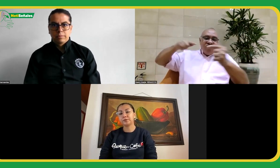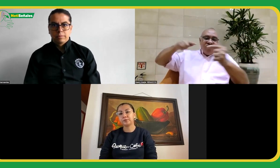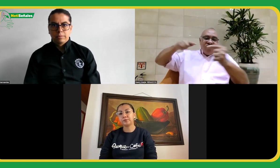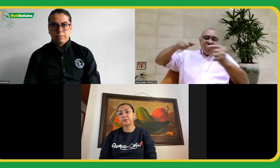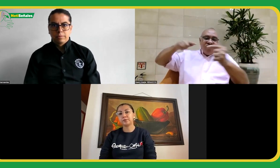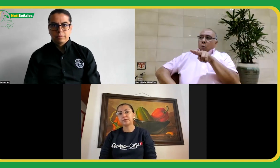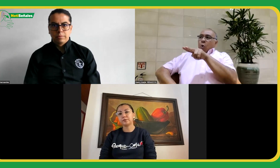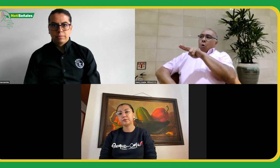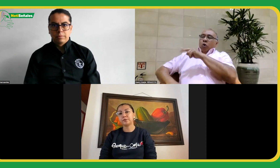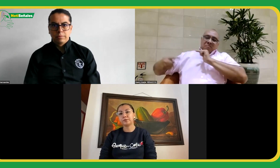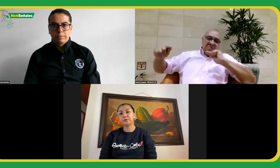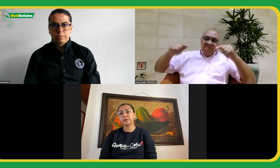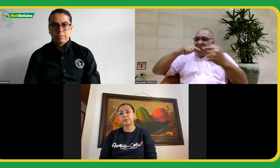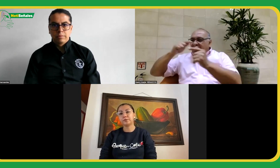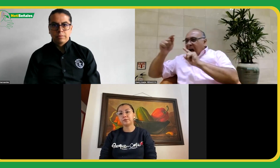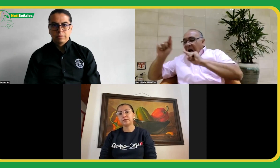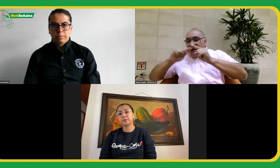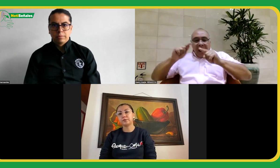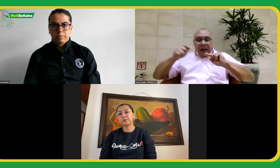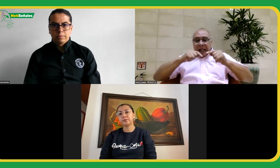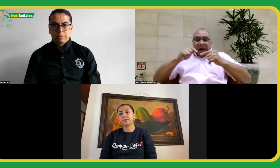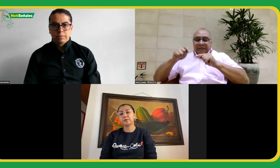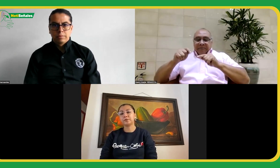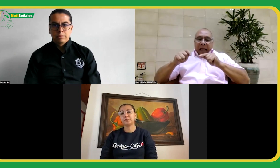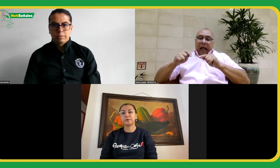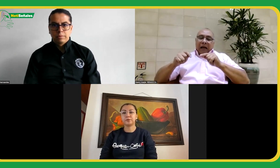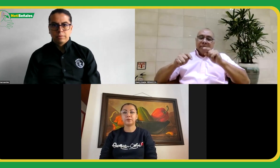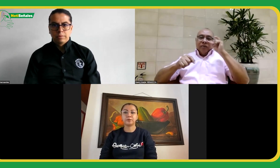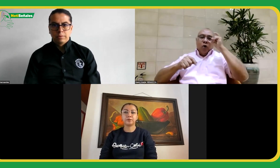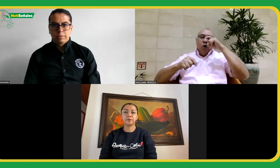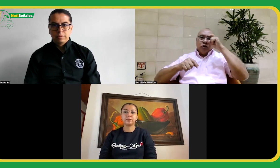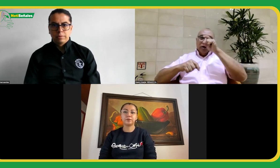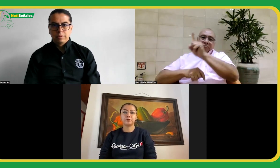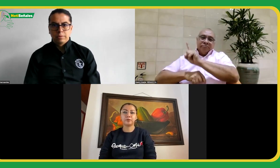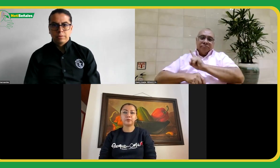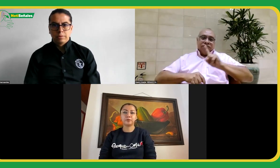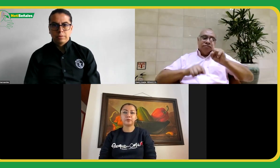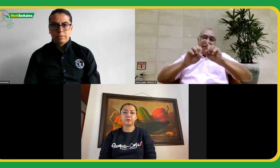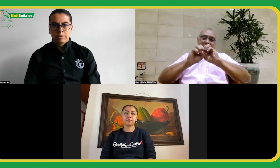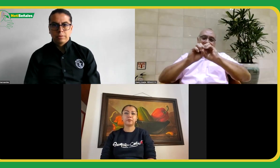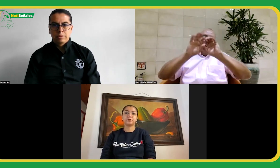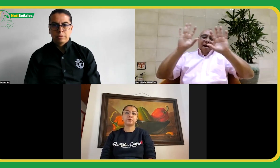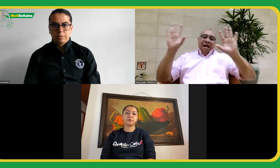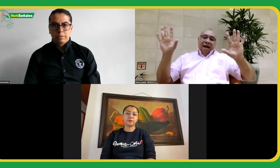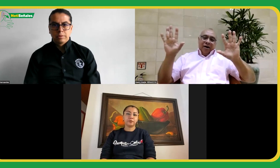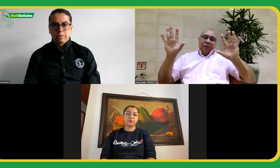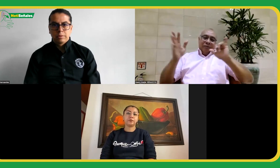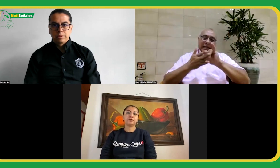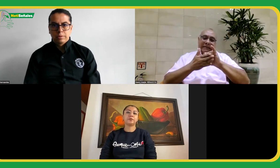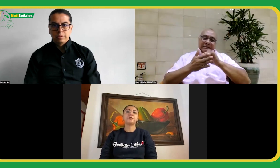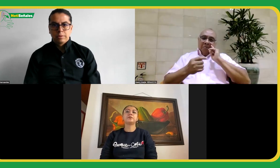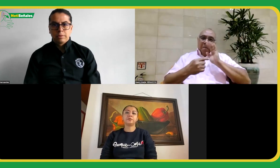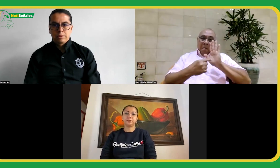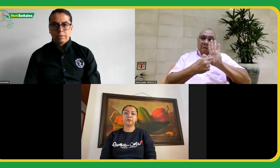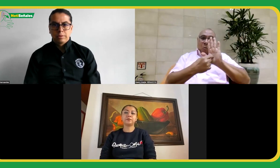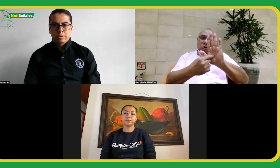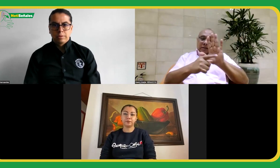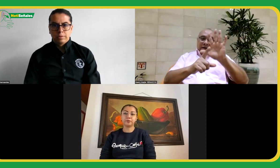ciertas discusiones alrededor de esto y el presidente de la WFD, Joseph Murray,